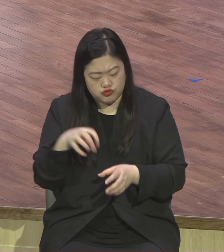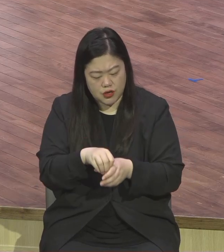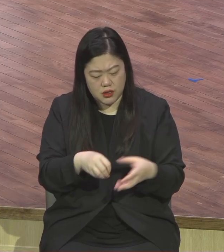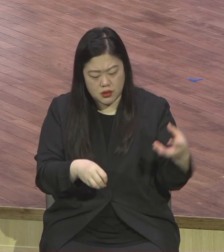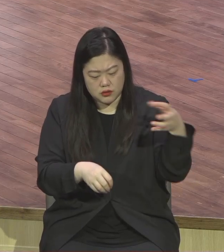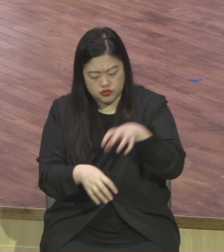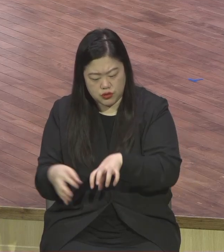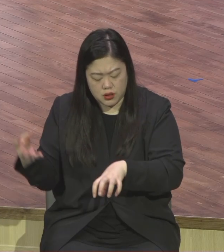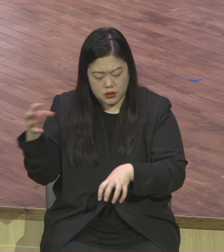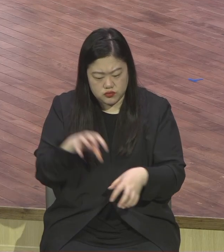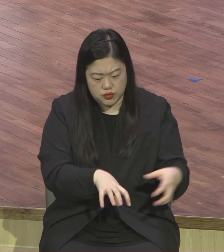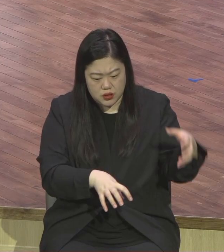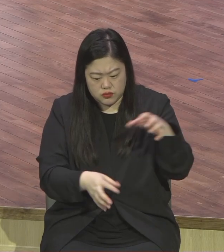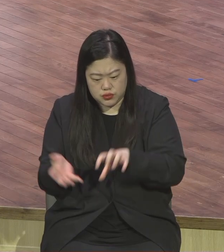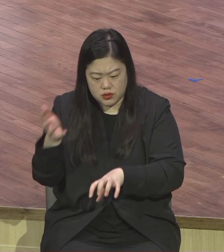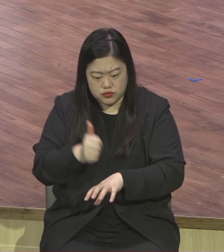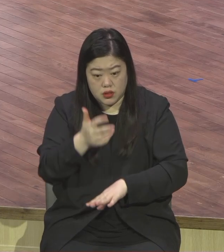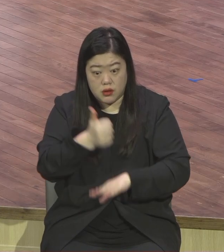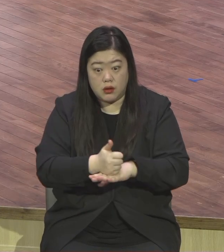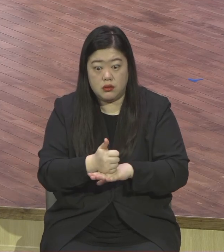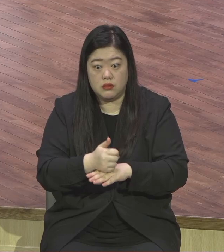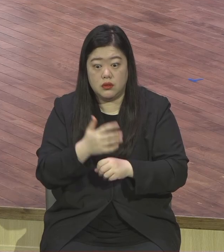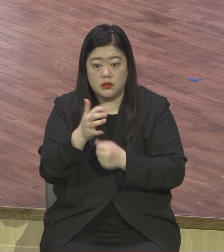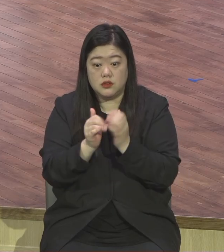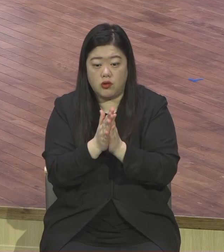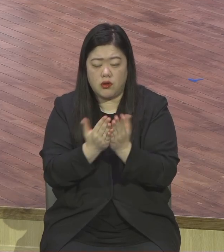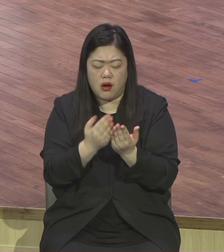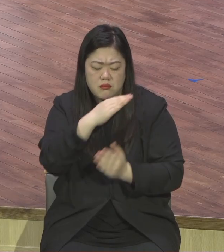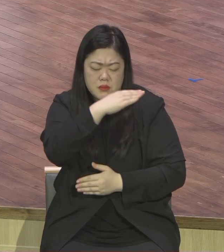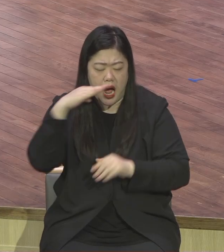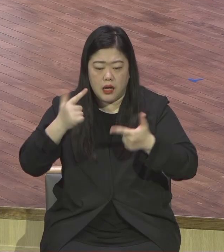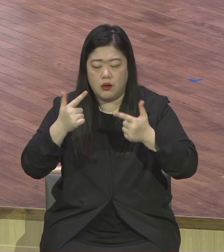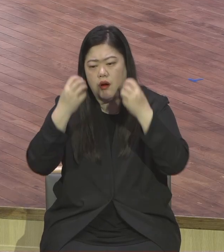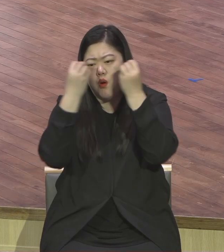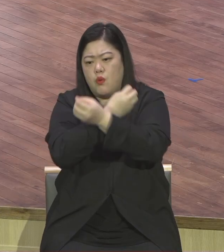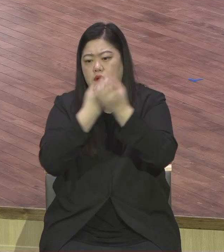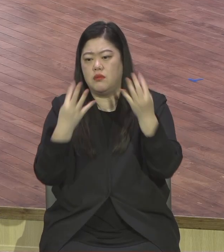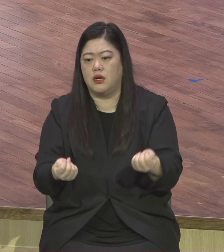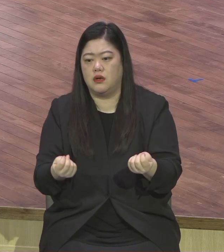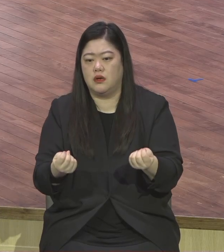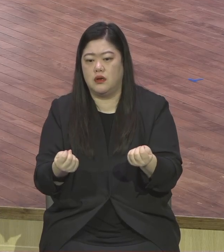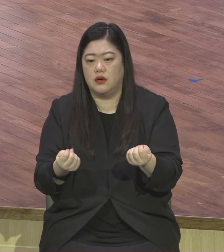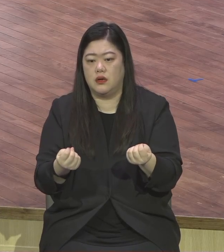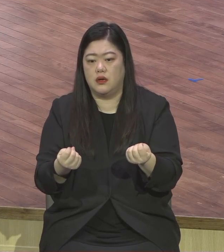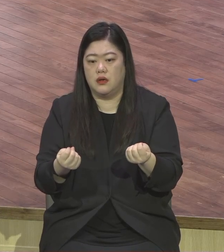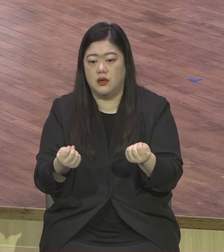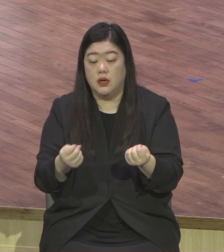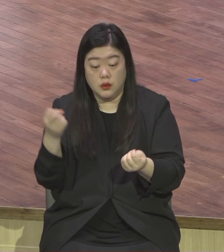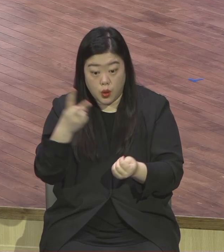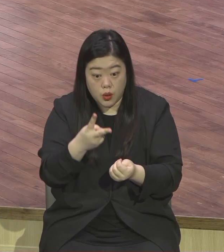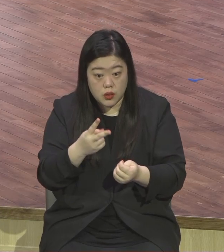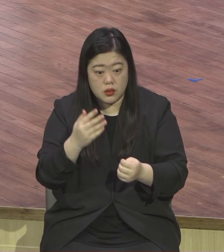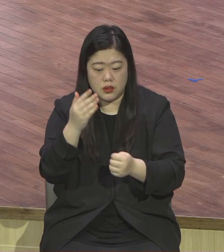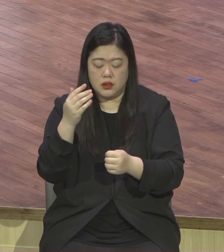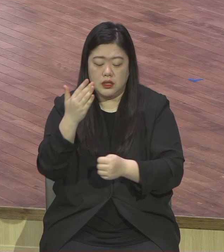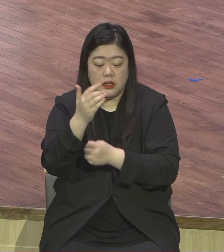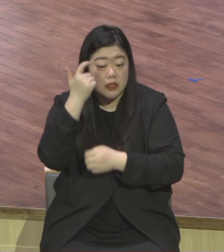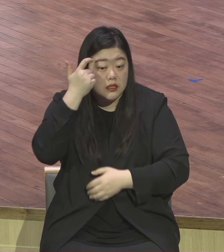오해를 한단 말이에요. 교회에 나와가지고 영적으로 오해가 되면 믿음이 성장이 안 돼요. 믿음이